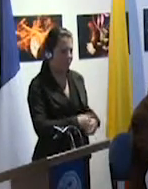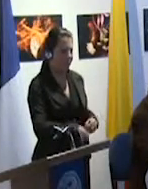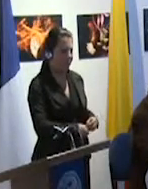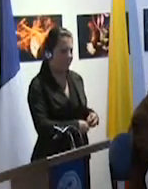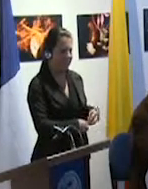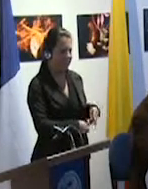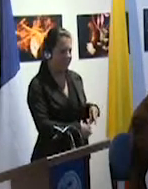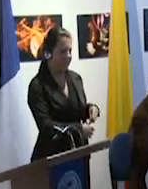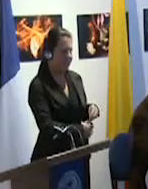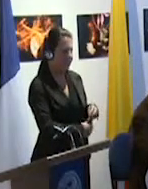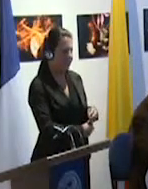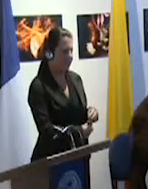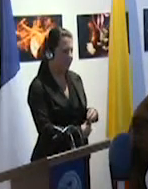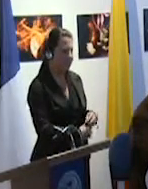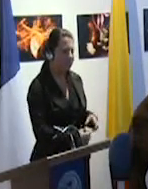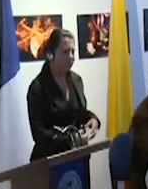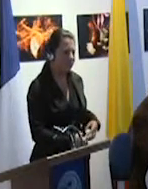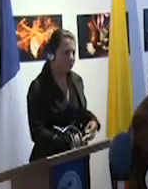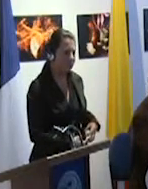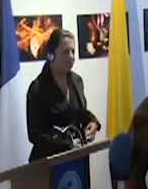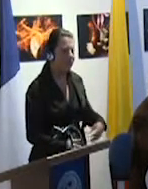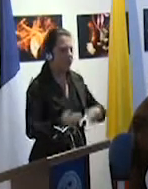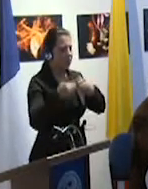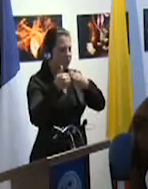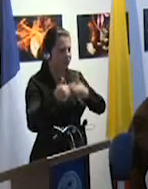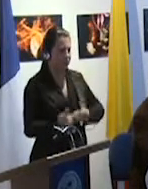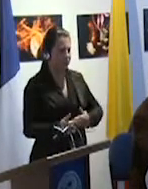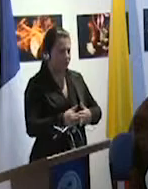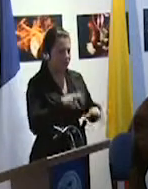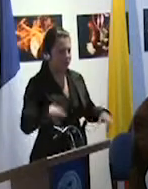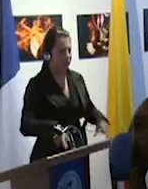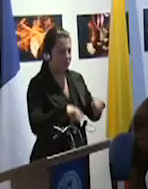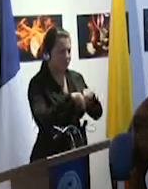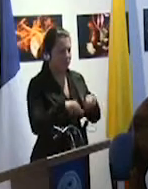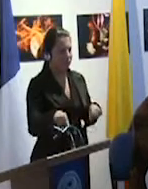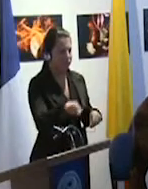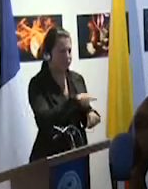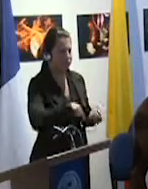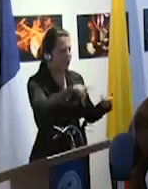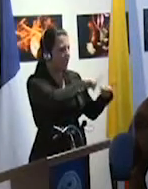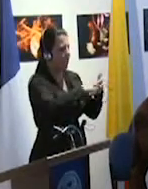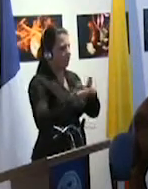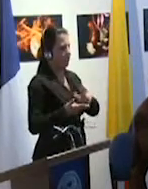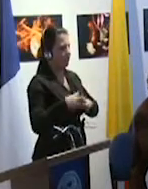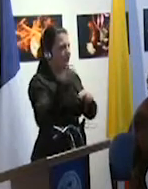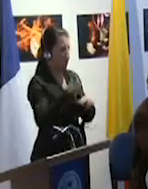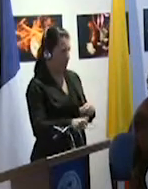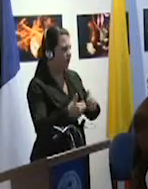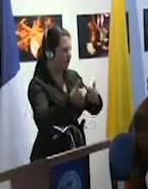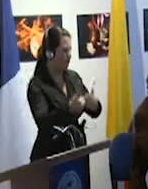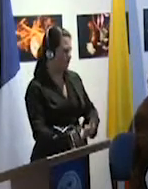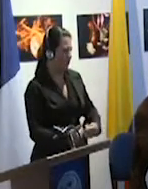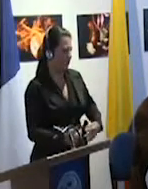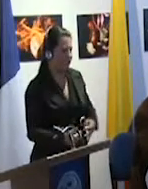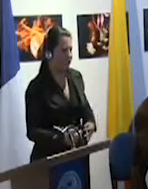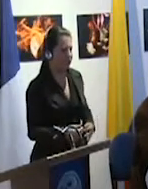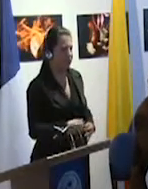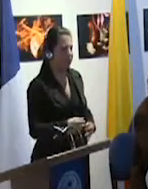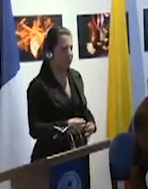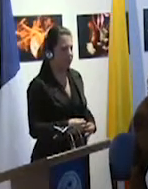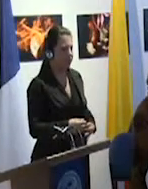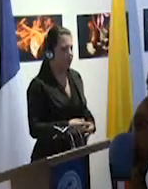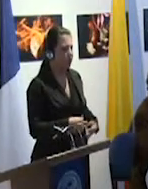personal. Entonces, la respuesta es principalmente medical. Ya que estos niños son